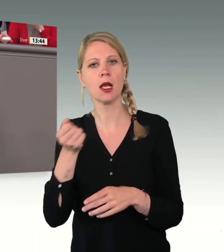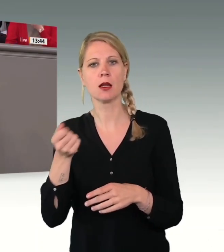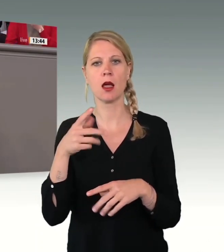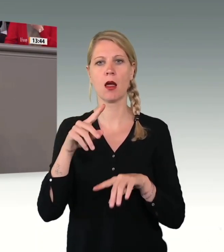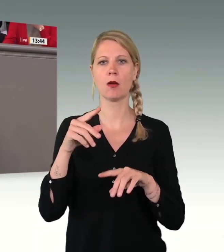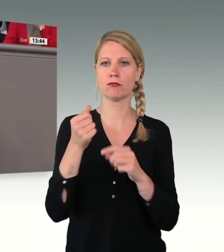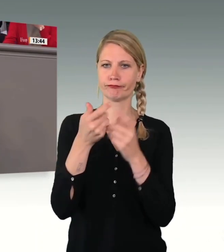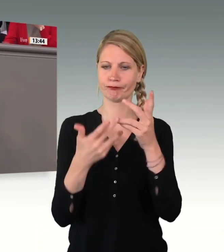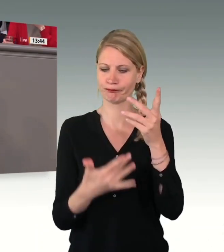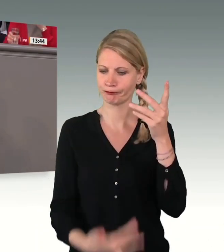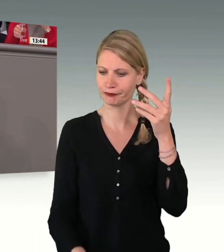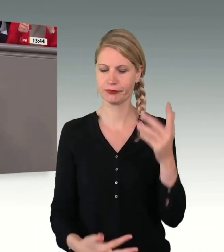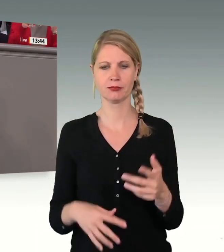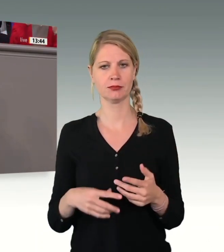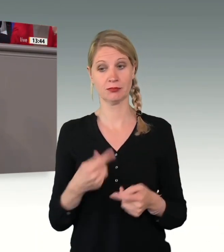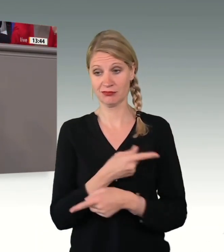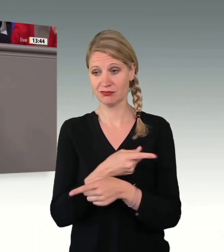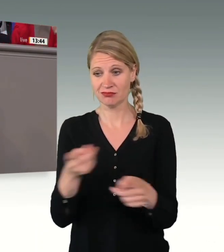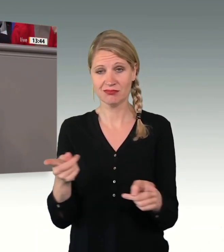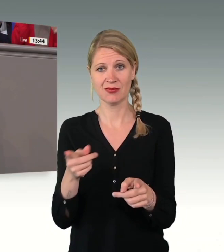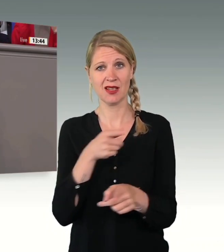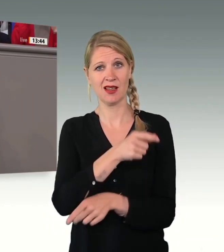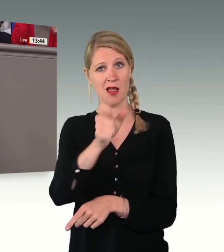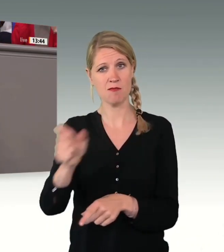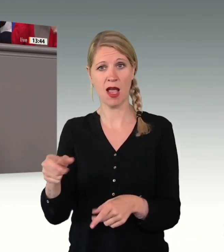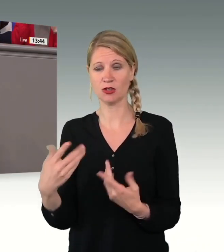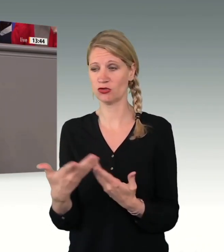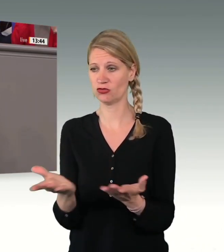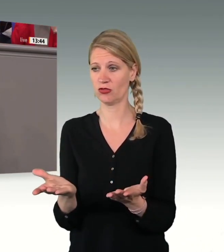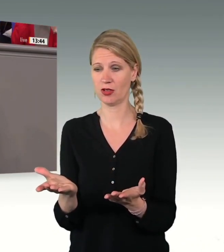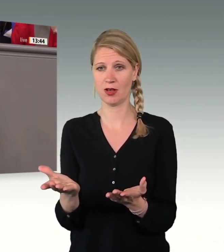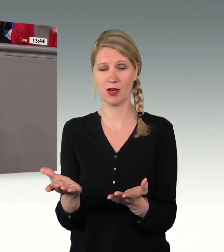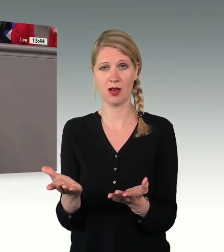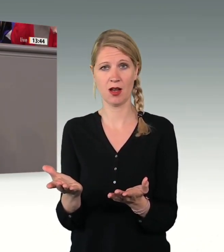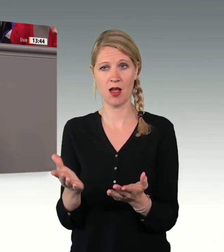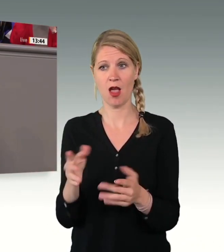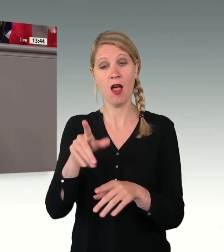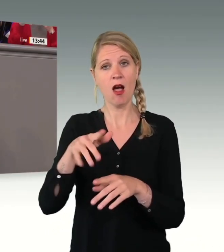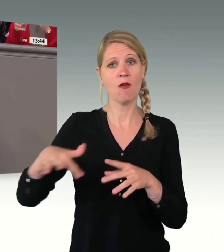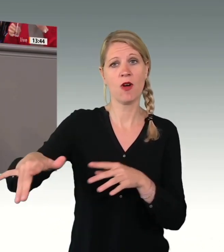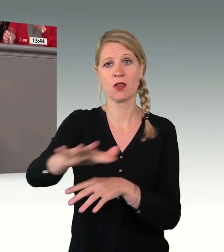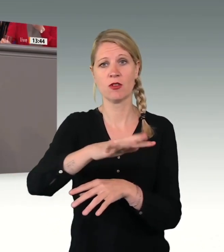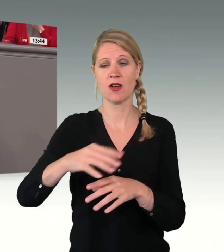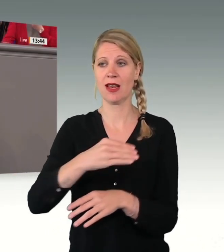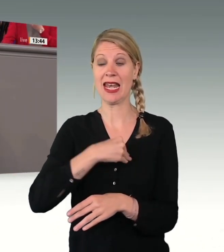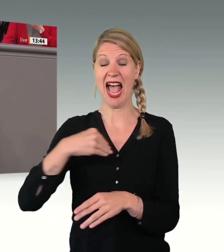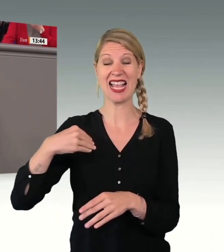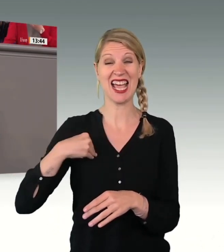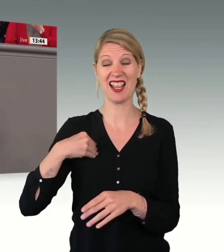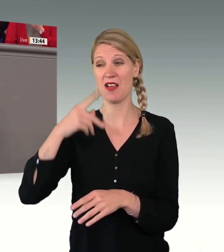uns. Und für viele dieser Menschen werden die volkswirtschaftlichen Nachteile ihrer Abschiebung